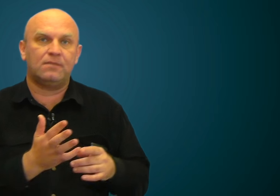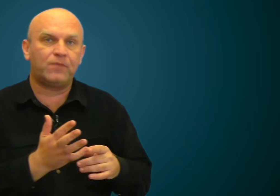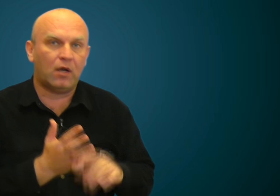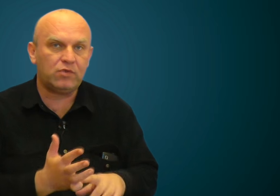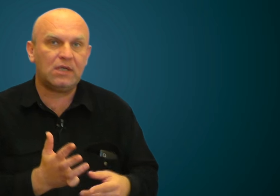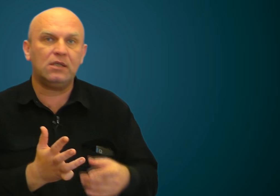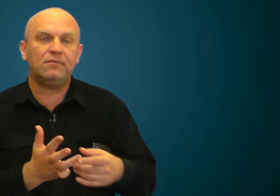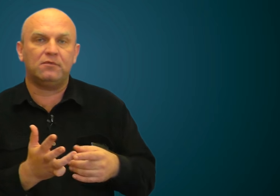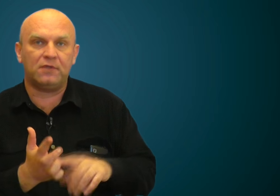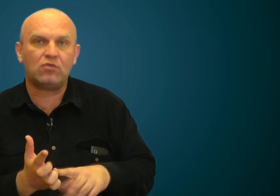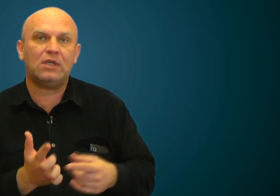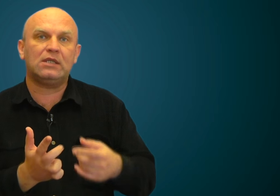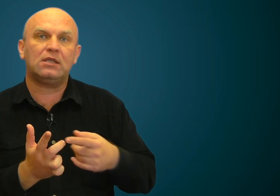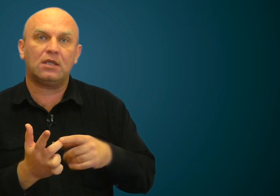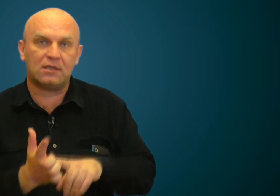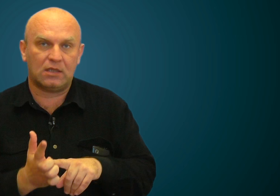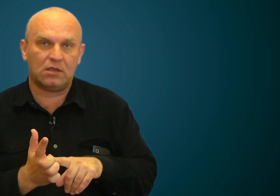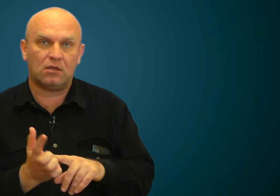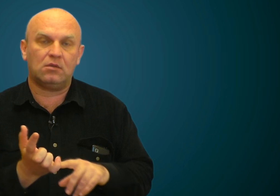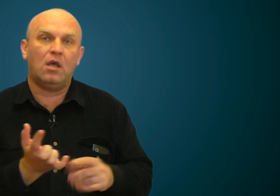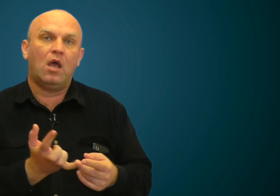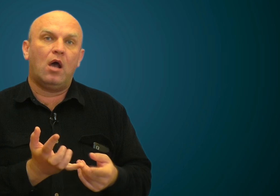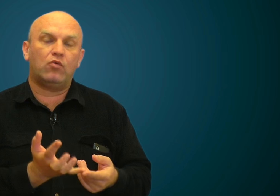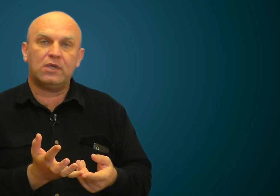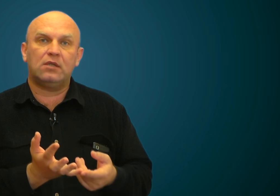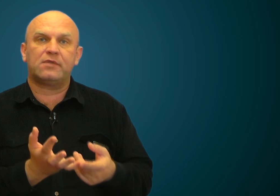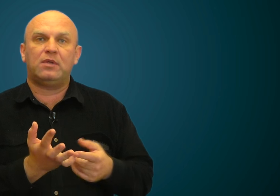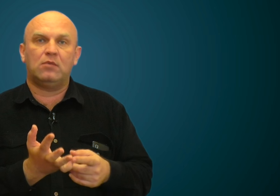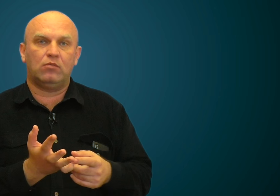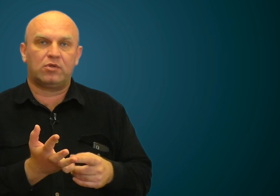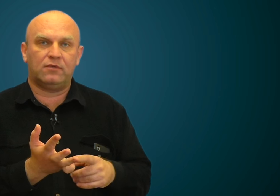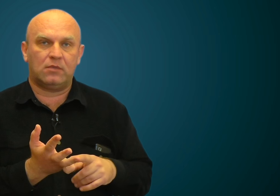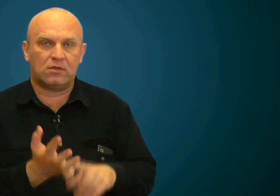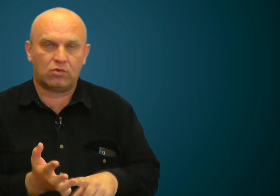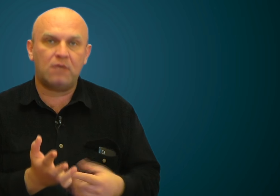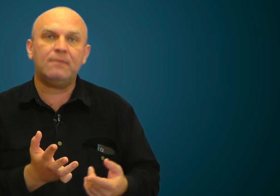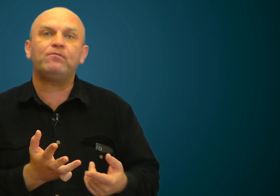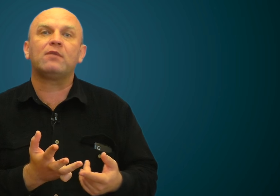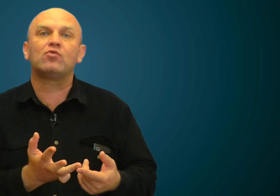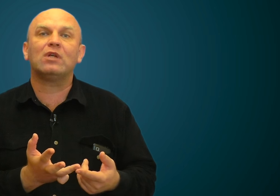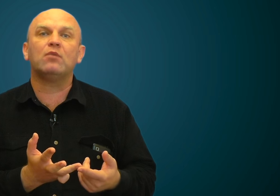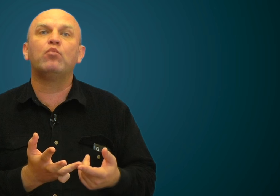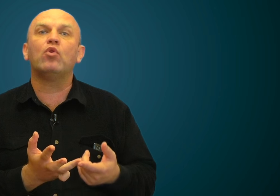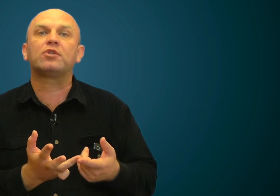аудиалы, визуалы, кинестетики. Аудиалы воспринимают больше информации ушами, визуалы больше